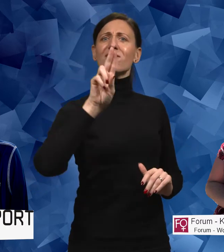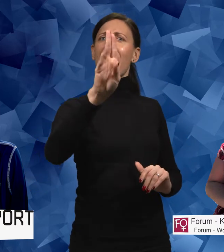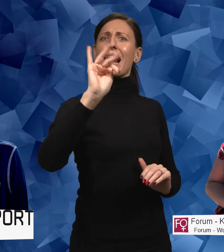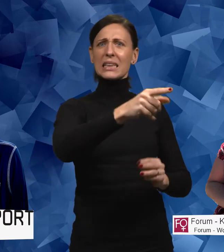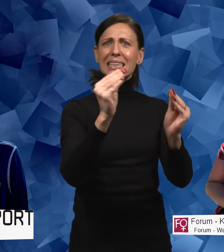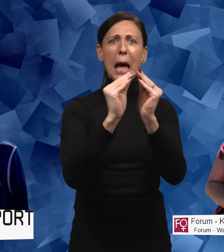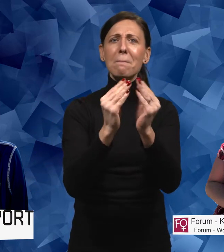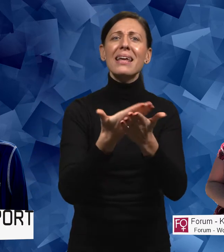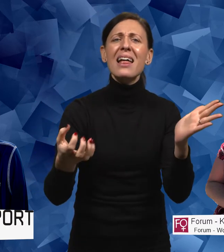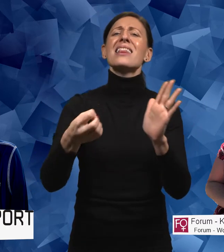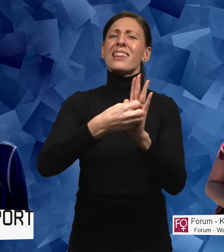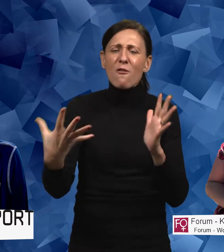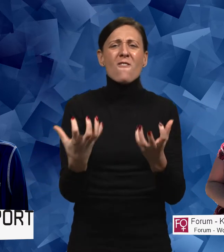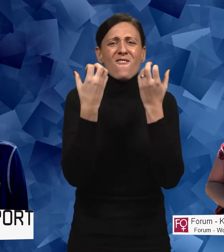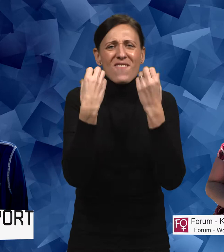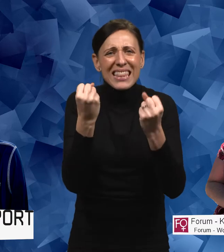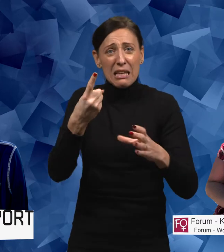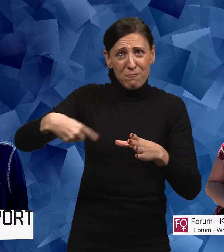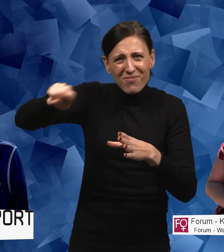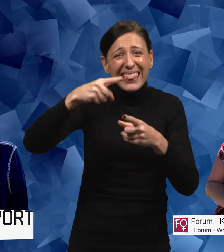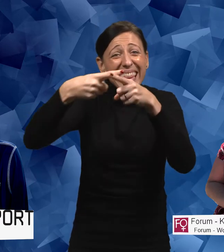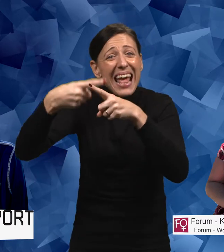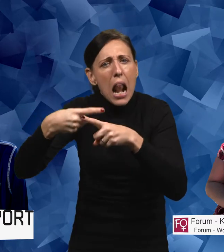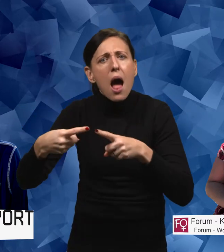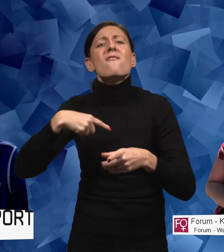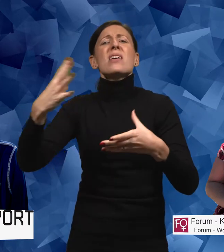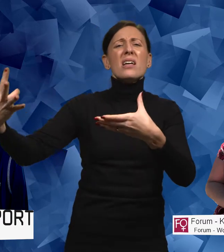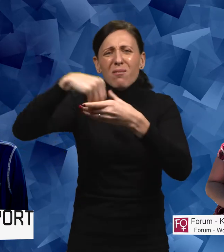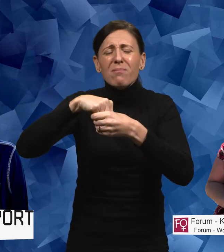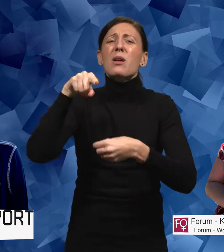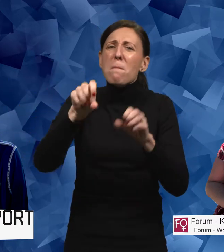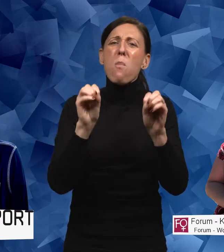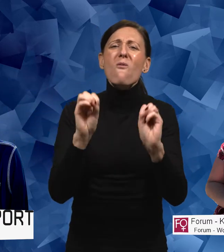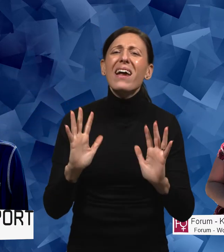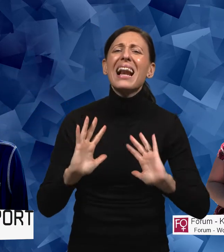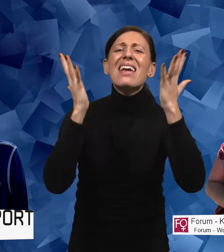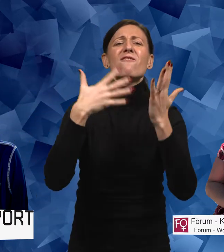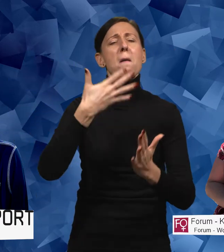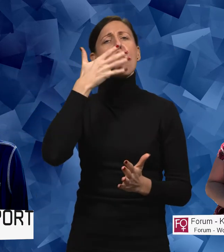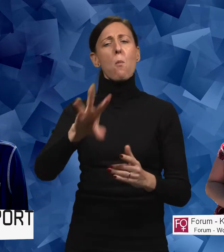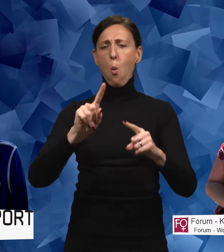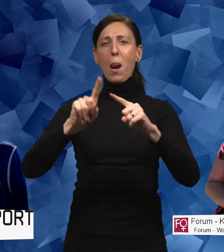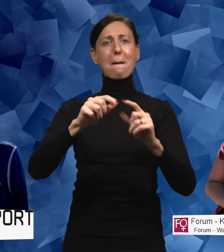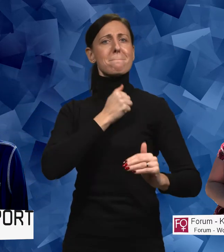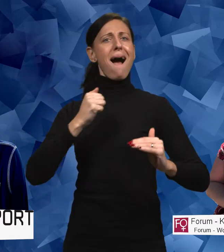Därför är det så viktigt att titta på alla de delar som faktiskt påverkar livet och man pratar ju också om olika maktordningar.